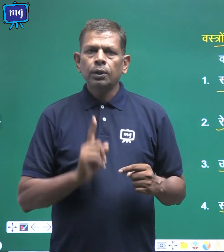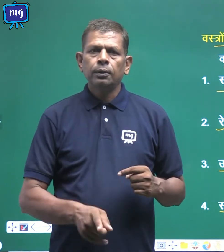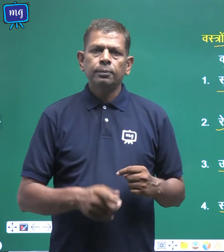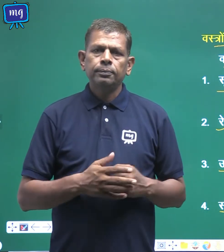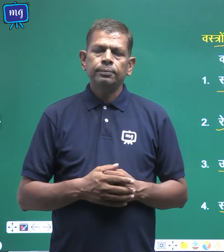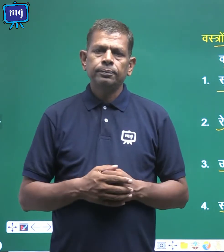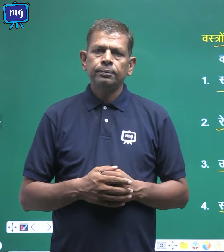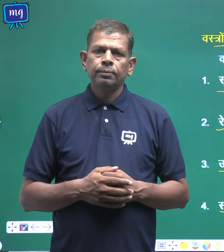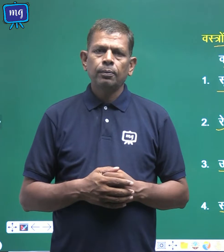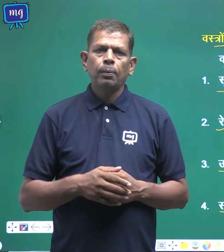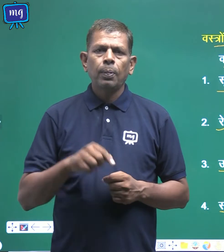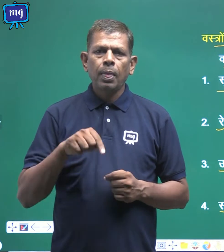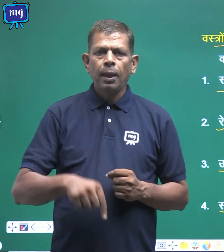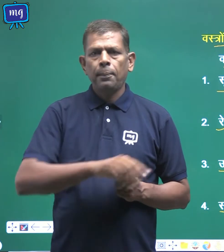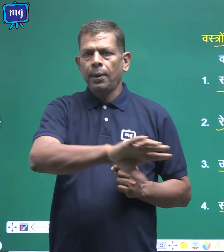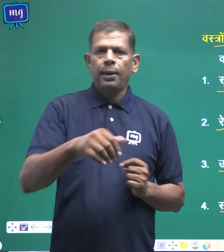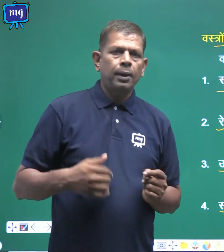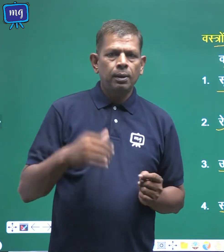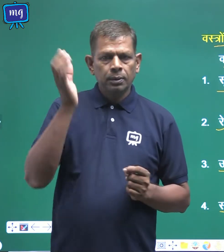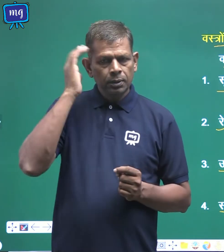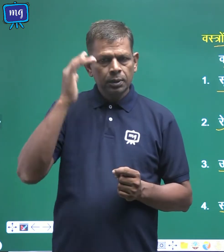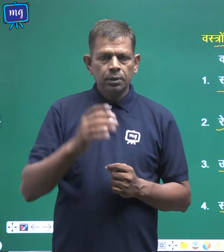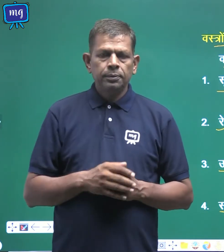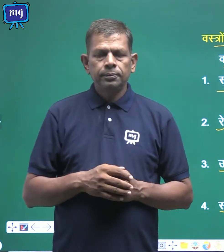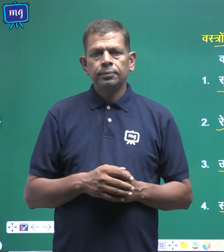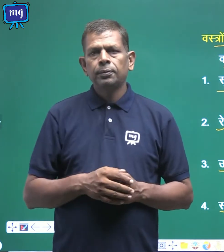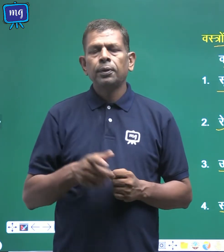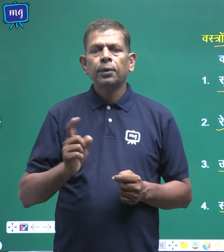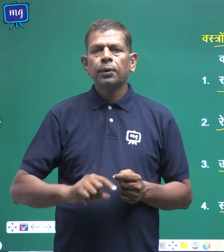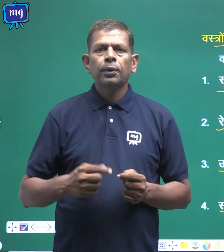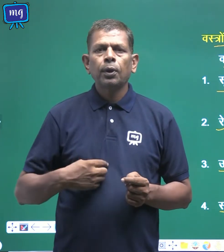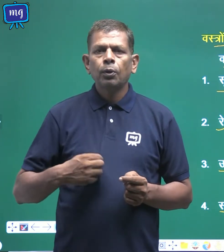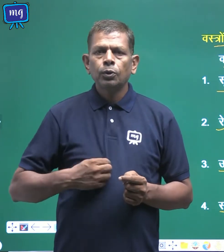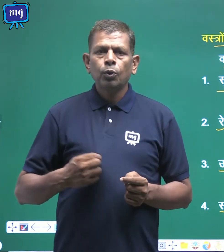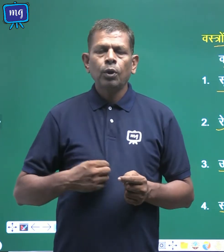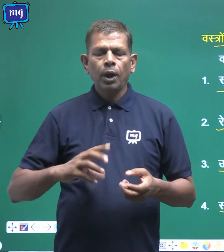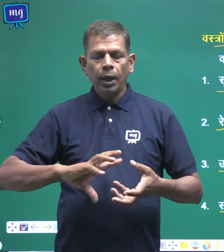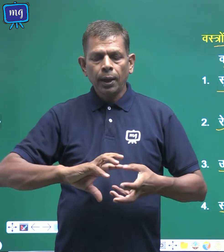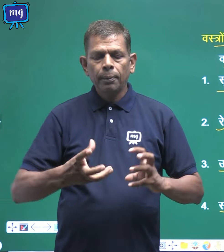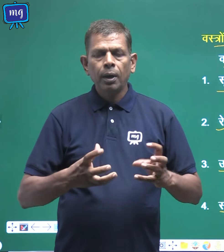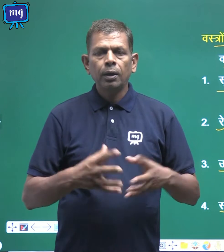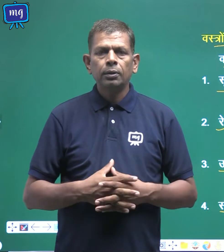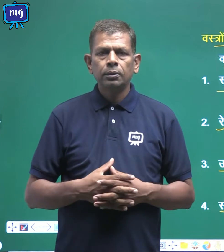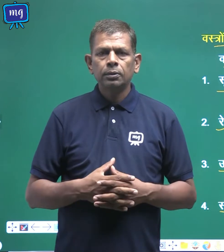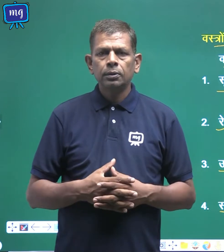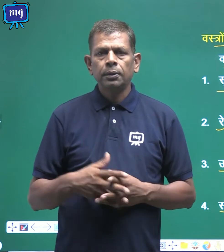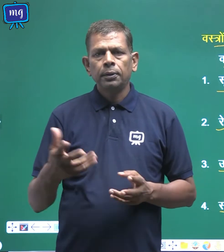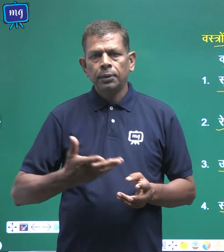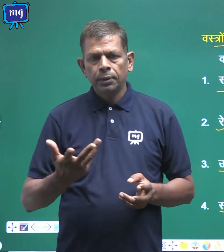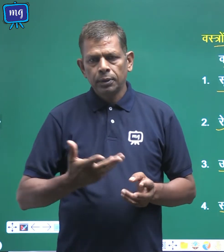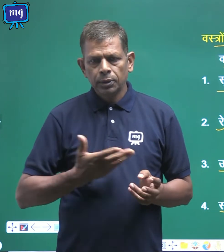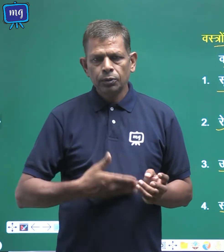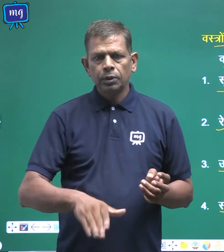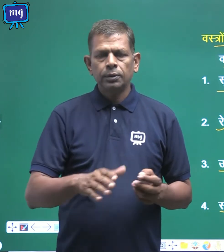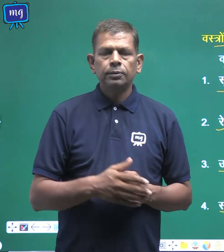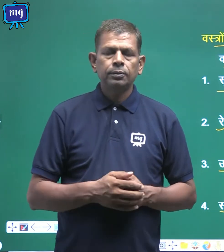अब हम समझेंगे कि वस्त्रों का निर्मान कैसे होता